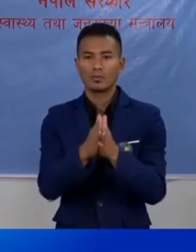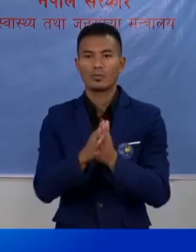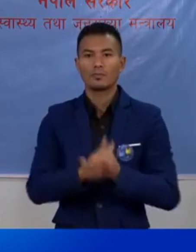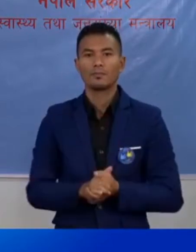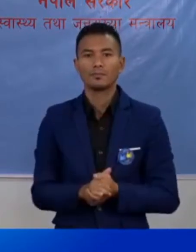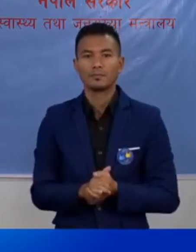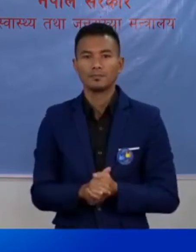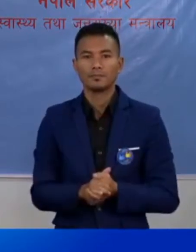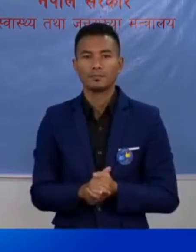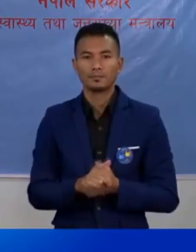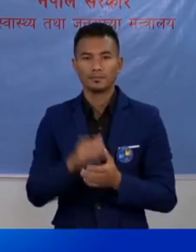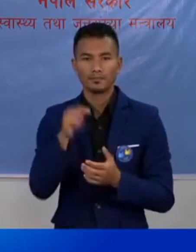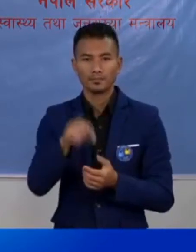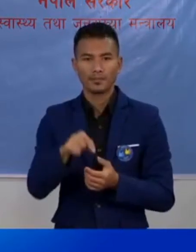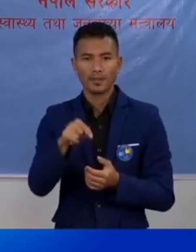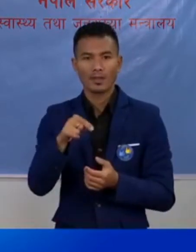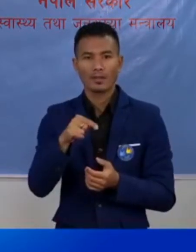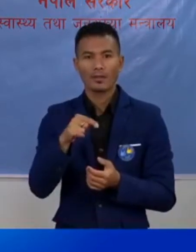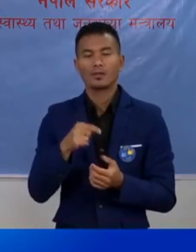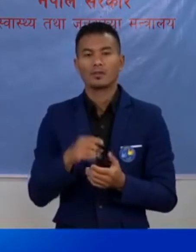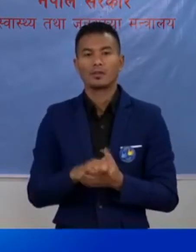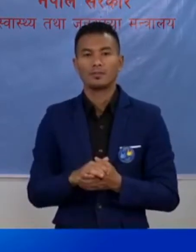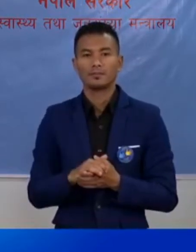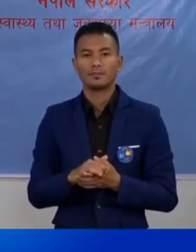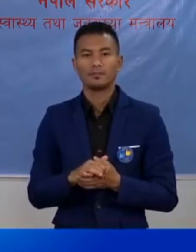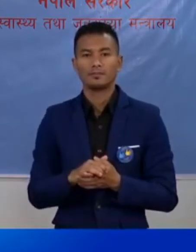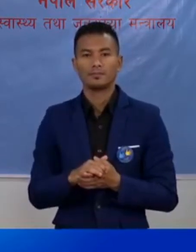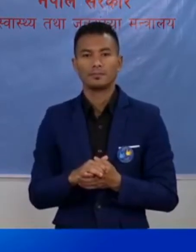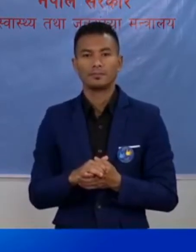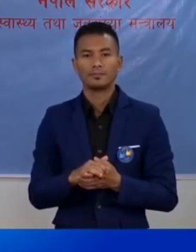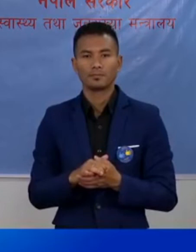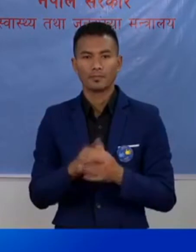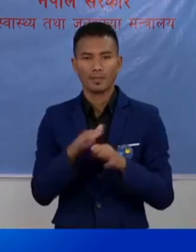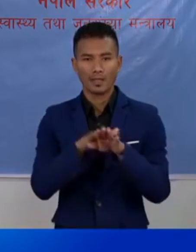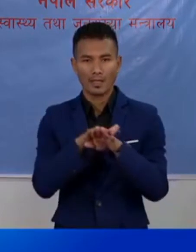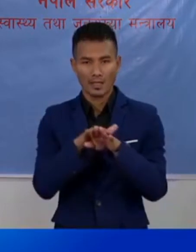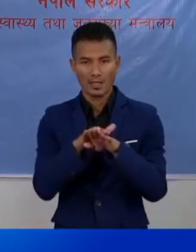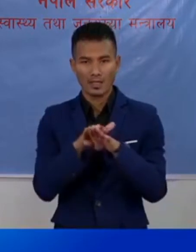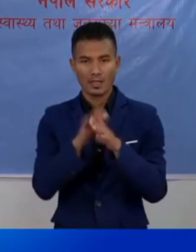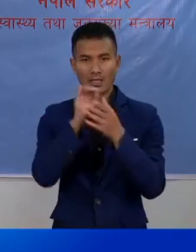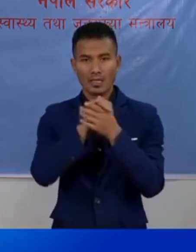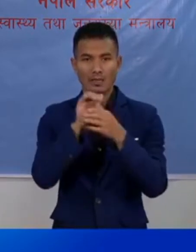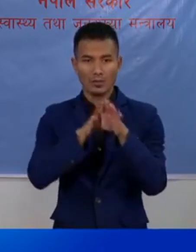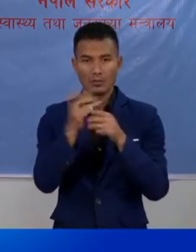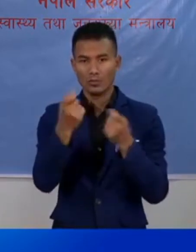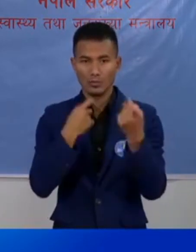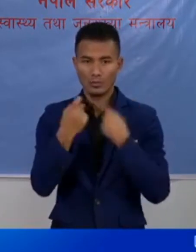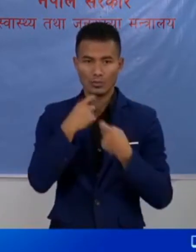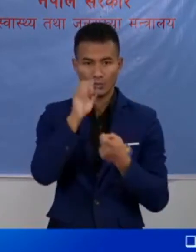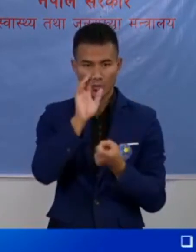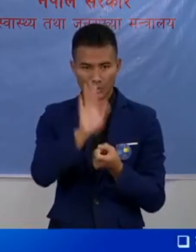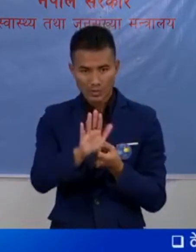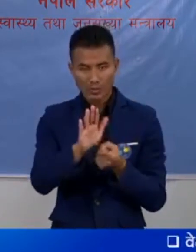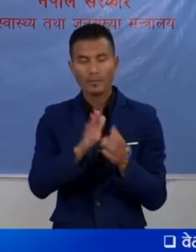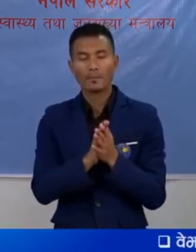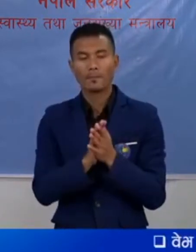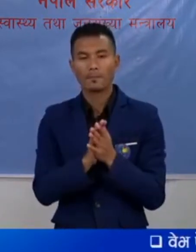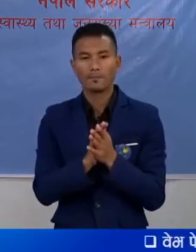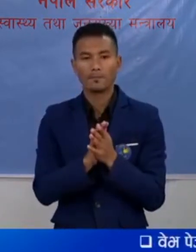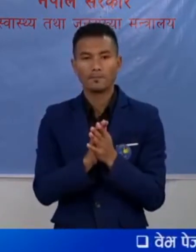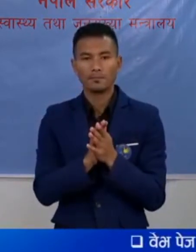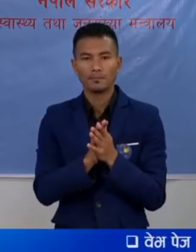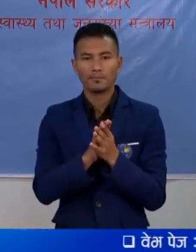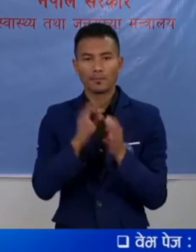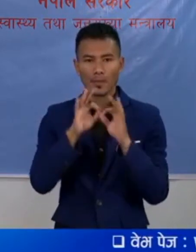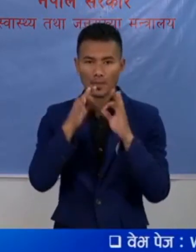आज आज तेरही साथी अरले पनी संदु भगो मीडियामा पनी आये को कुरामा